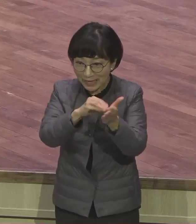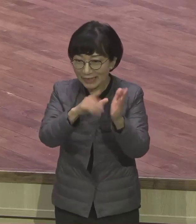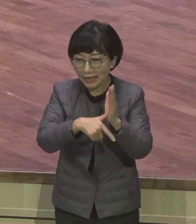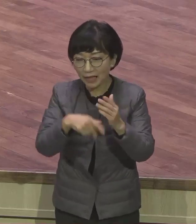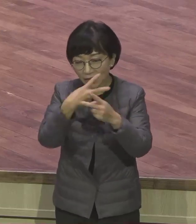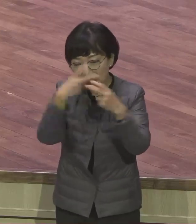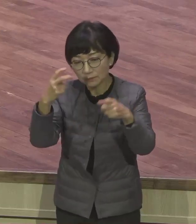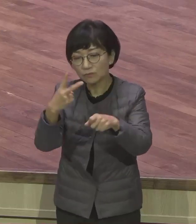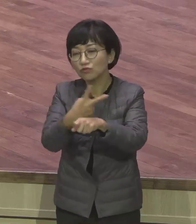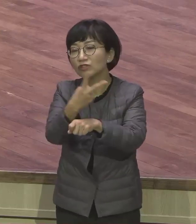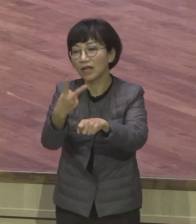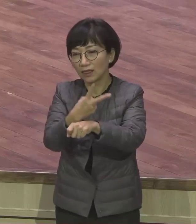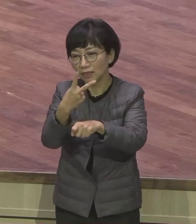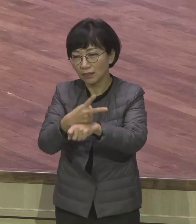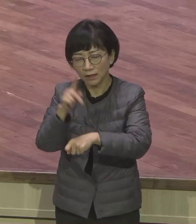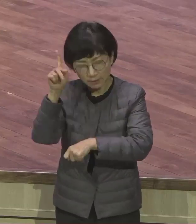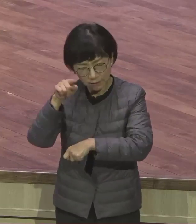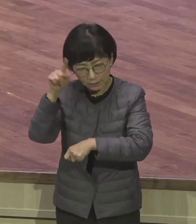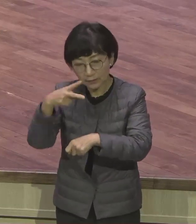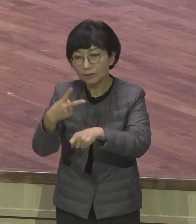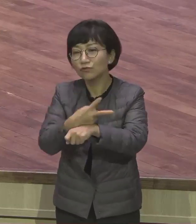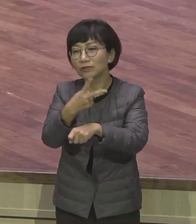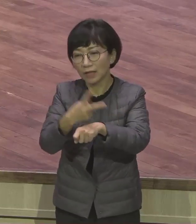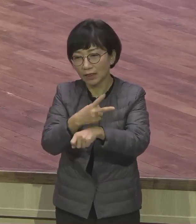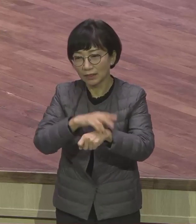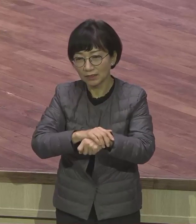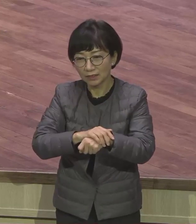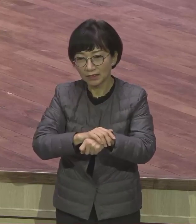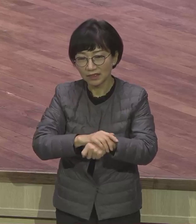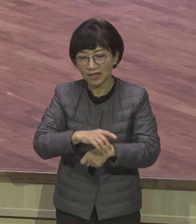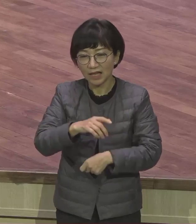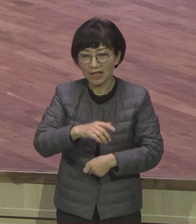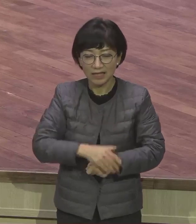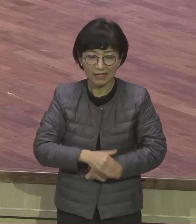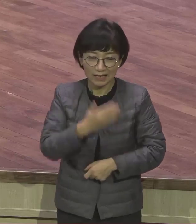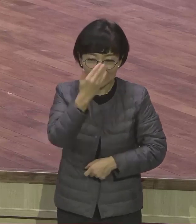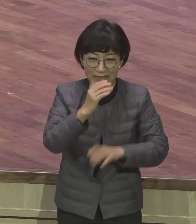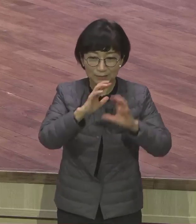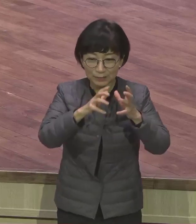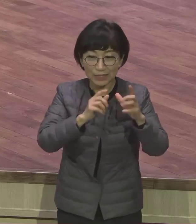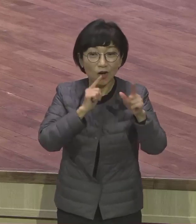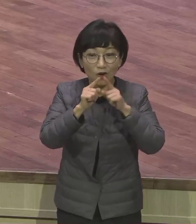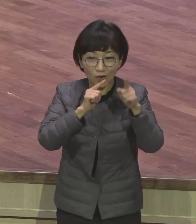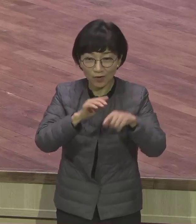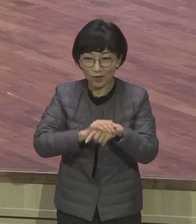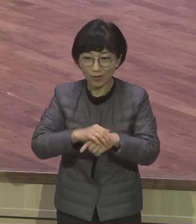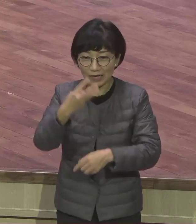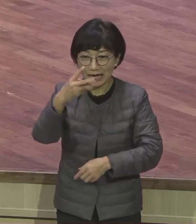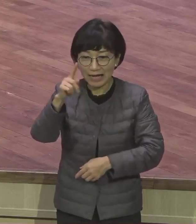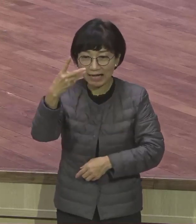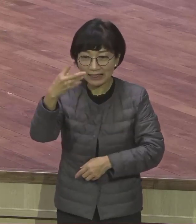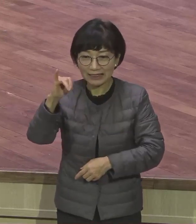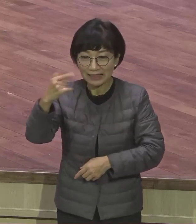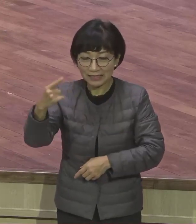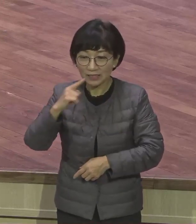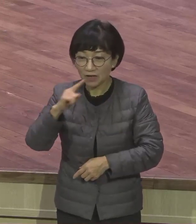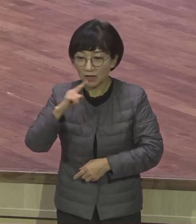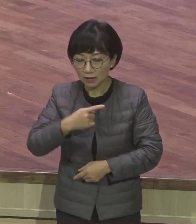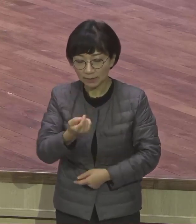구경이나 해봐서 라트너 어떻게 생기는지 히브리어 어떻게 생기지 이놈의 히브리를 비우는데요. 파리가 똥 하나 사버리면